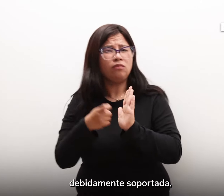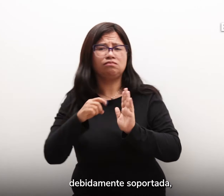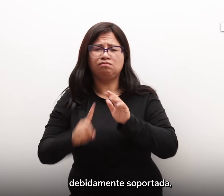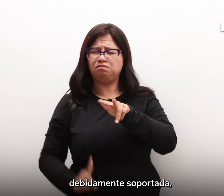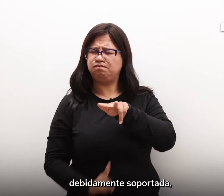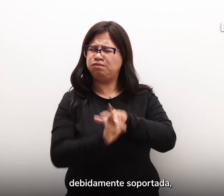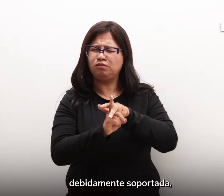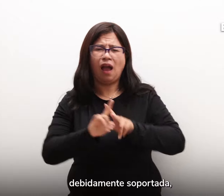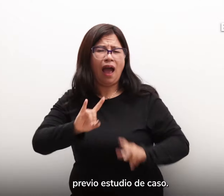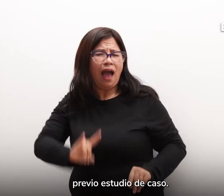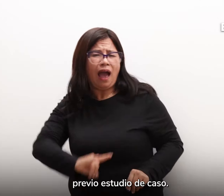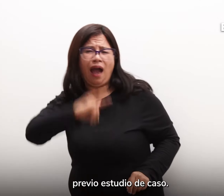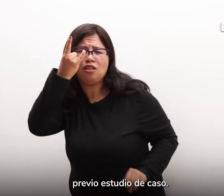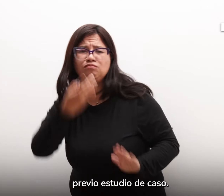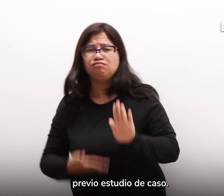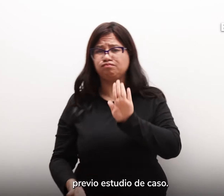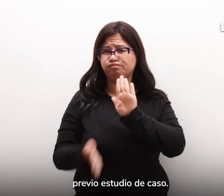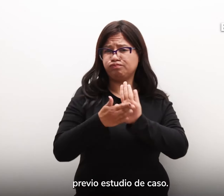soportada, previo estudio de caso